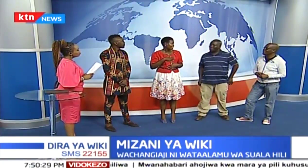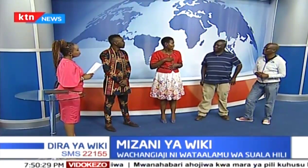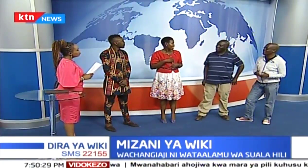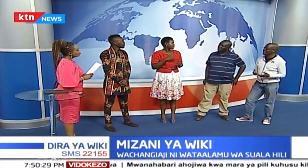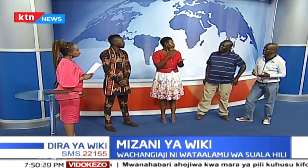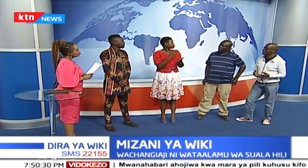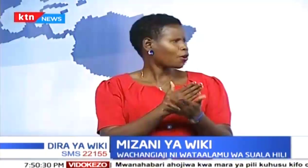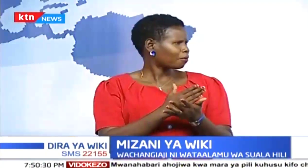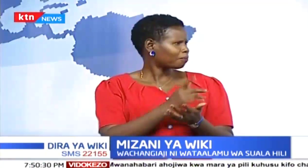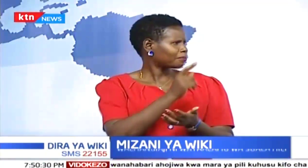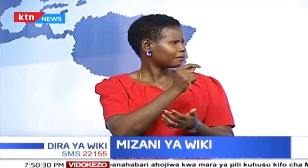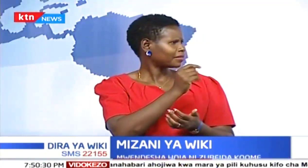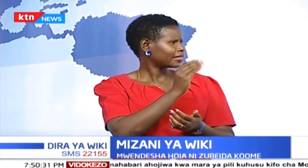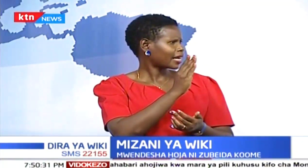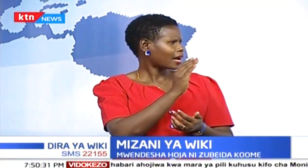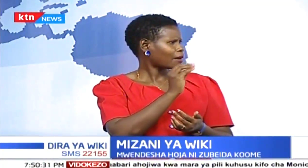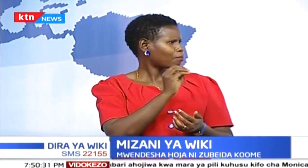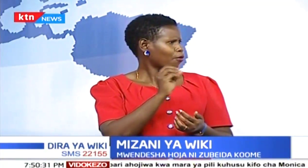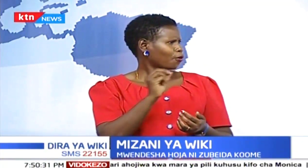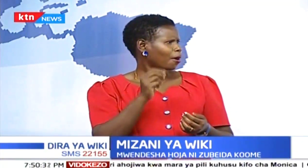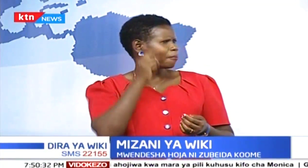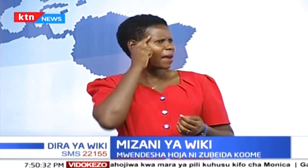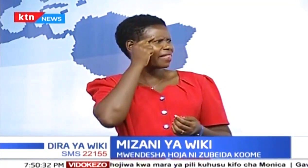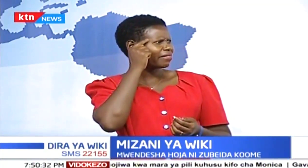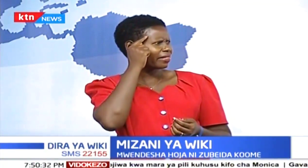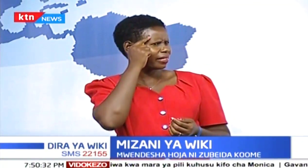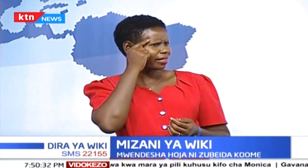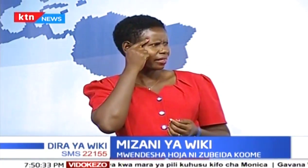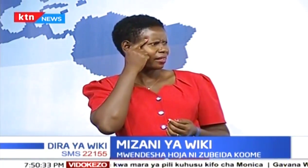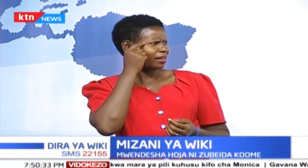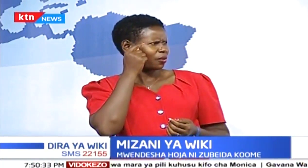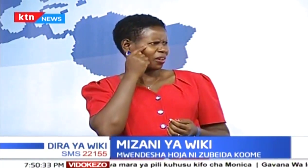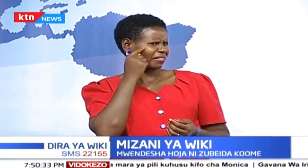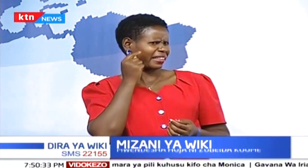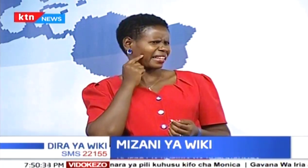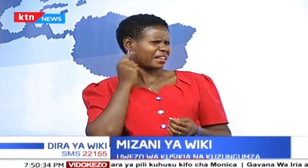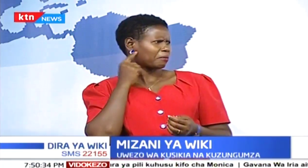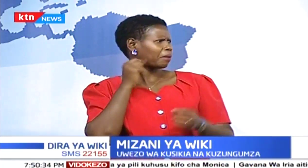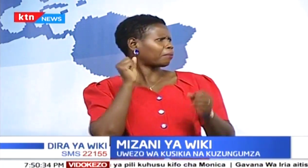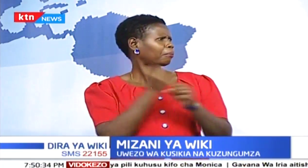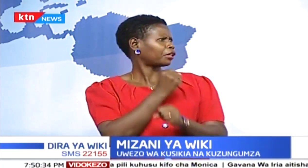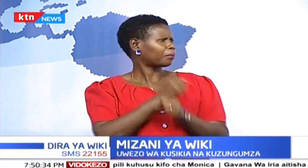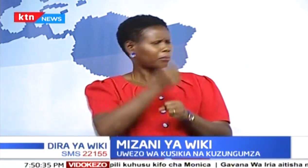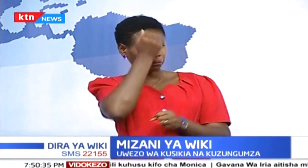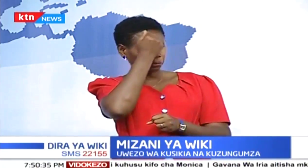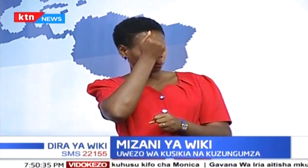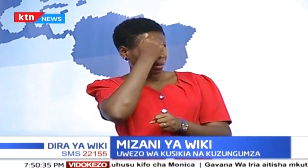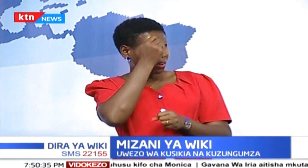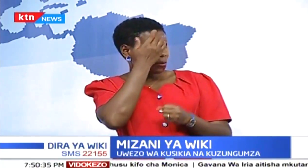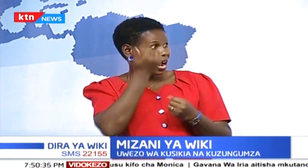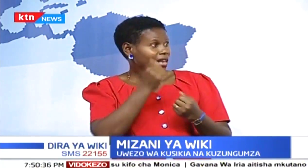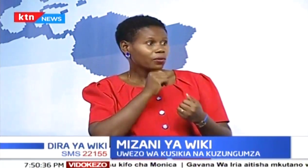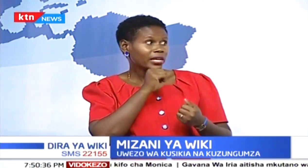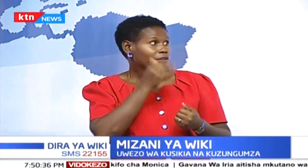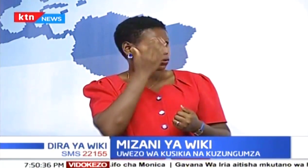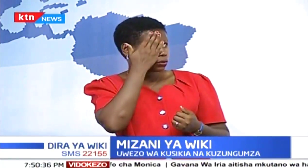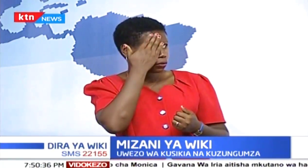Kwangu ni kuambia wa Kenya ya kwamba, wawache kuwa na unyanyapa. Hmm. Kusema,